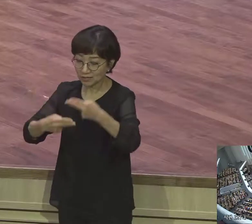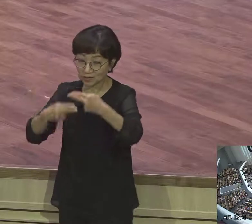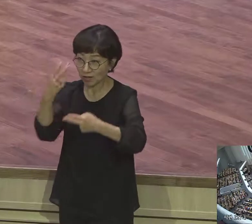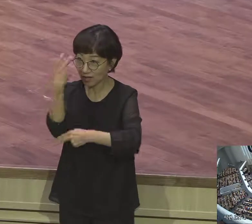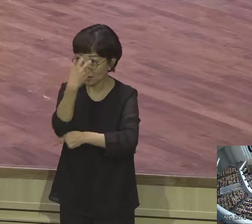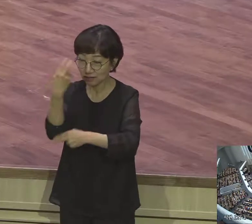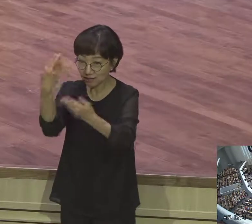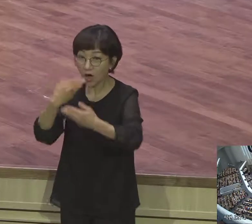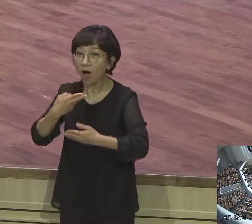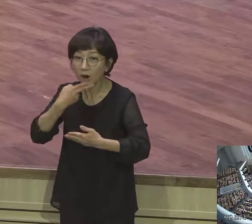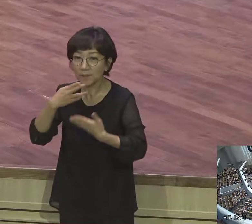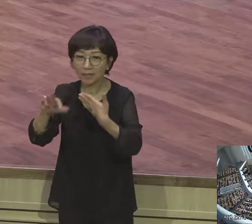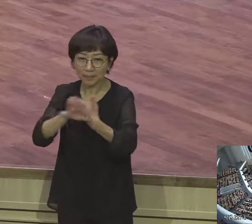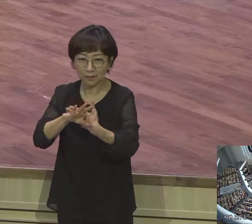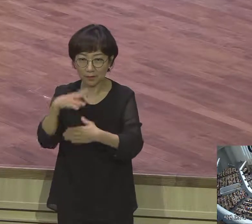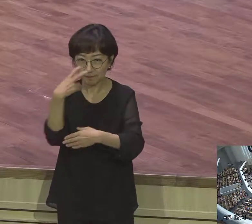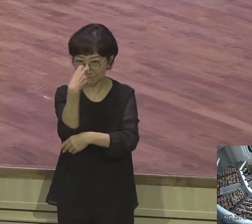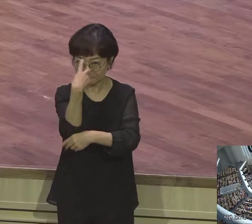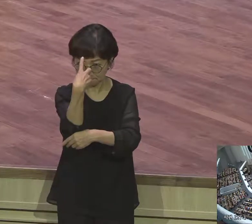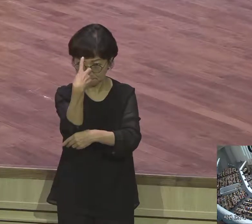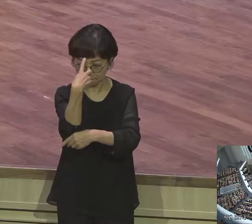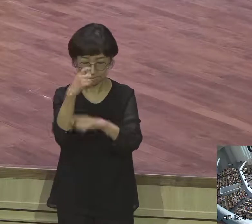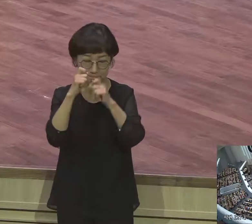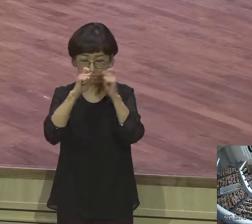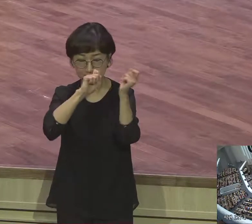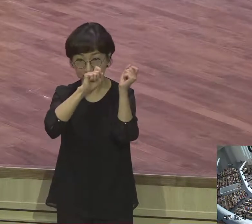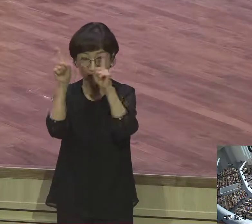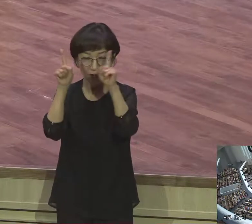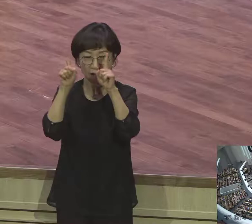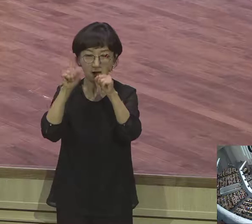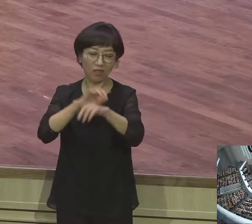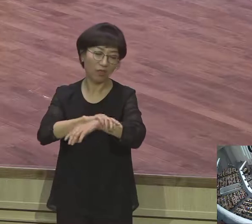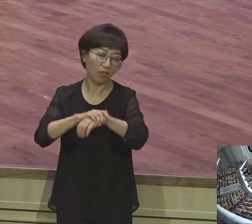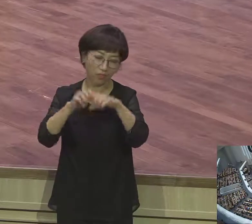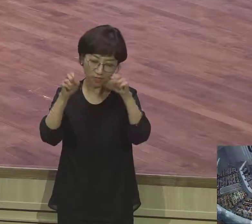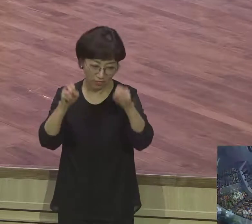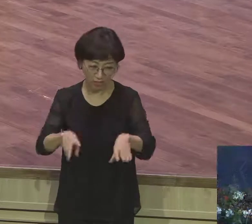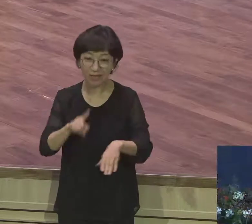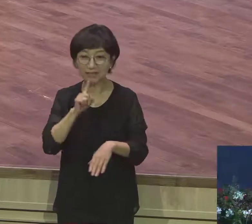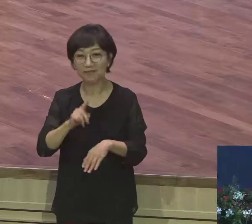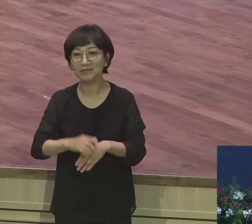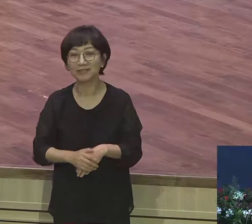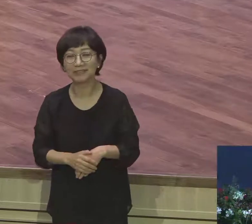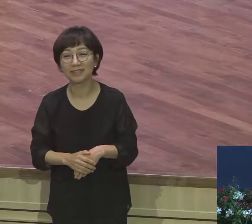깨어있으면 헛사로다 헛사로다 헛사는 거다